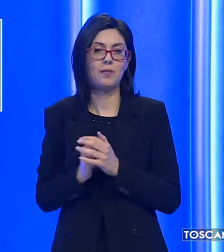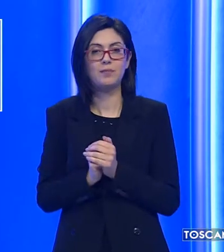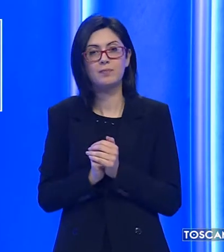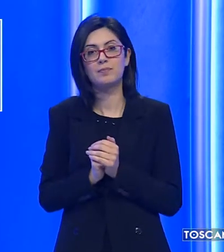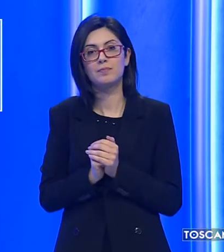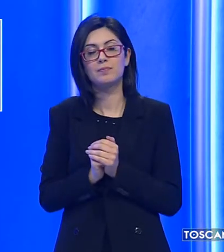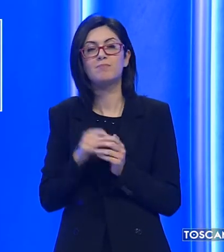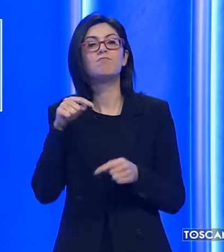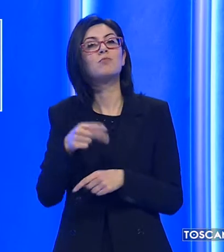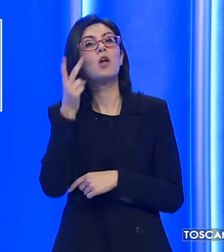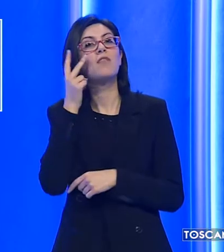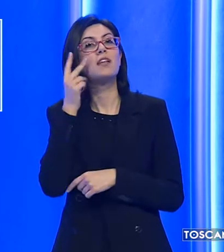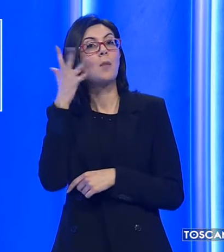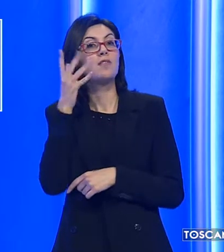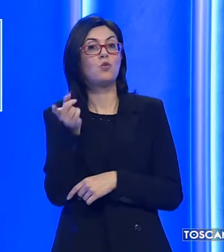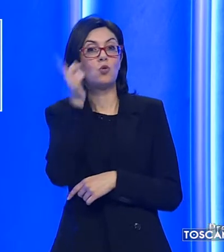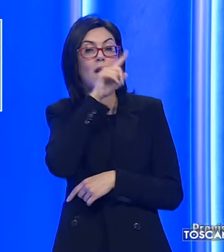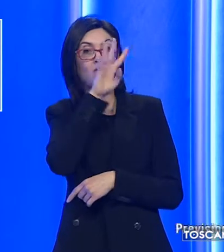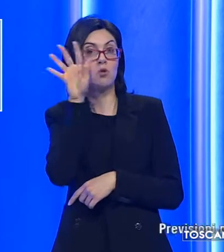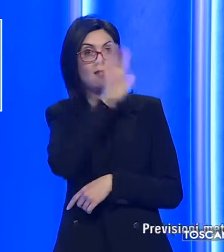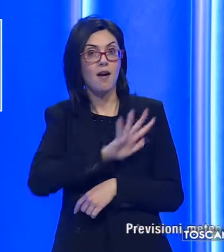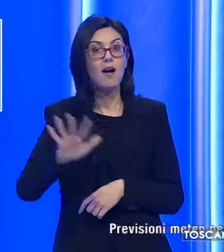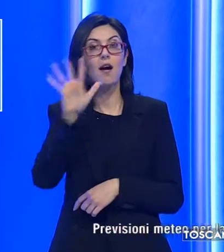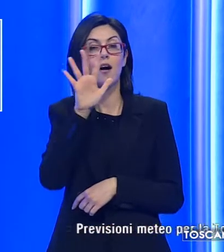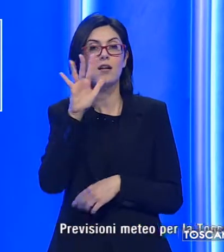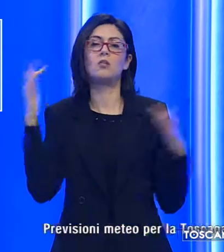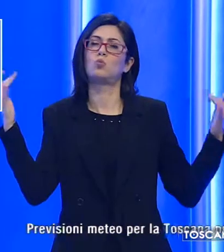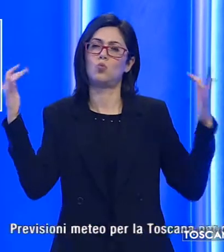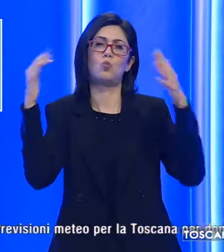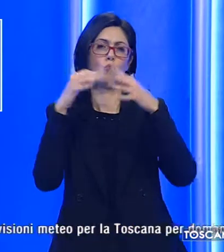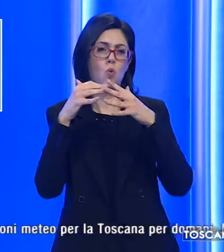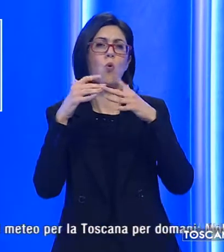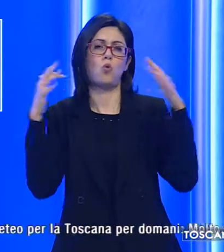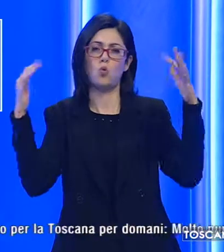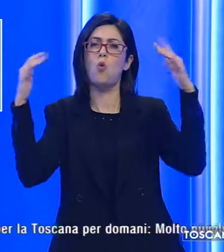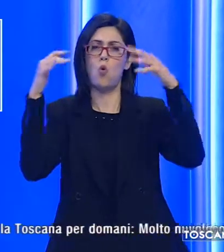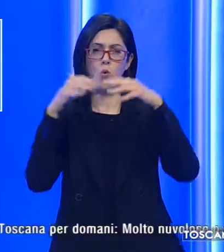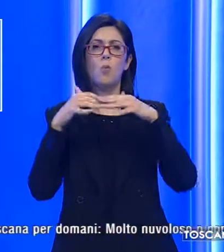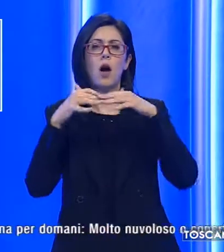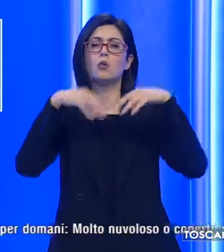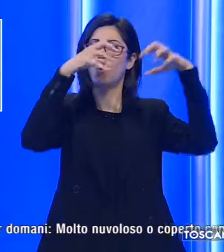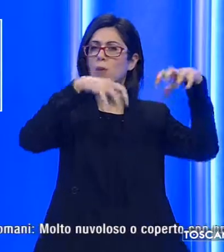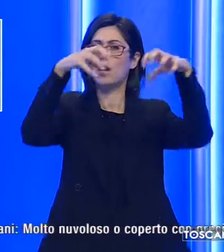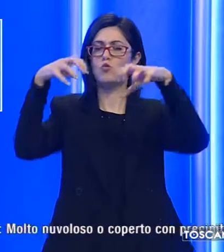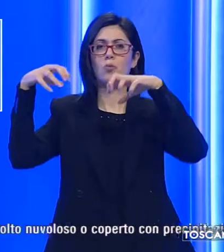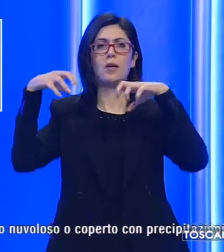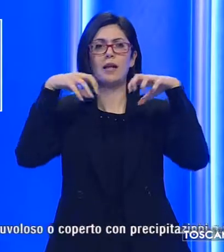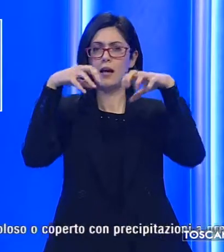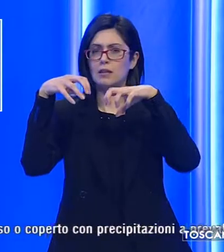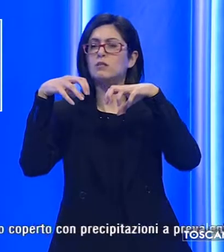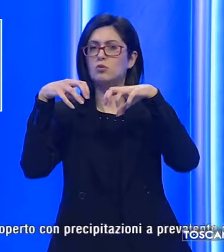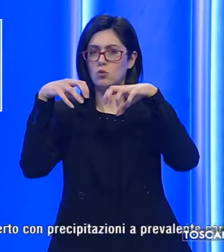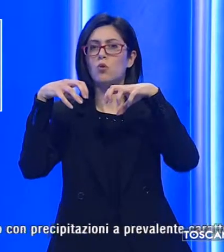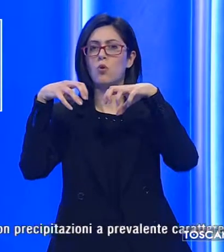E veniamo alle previsioni del tempo per domani in Toscana, molto nuvoloso o coperto con precipitazioni a